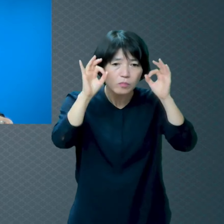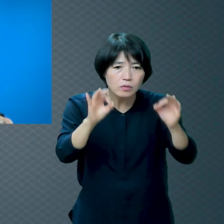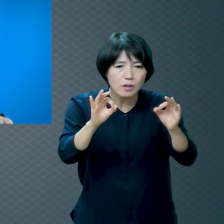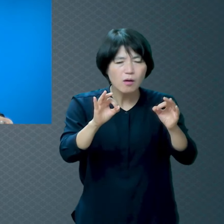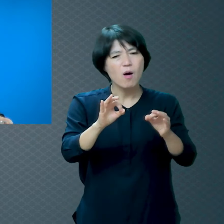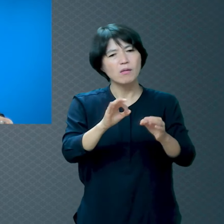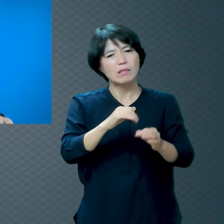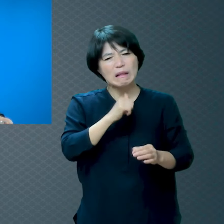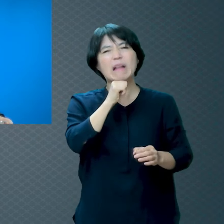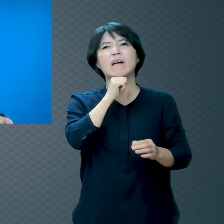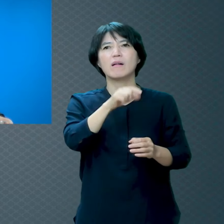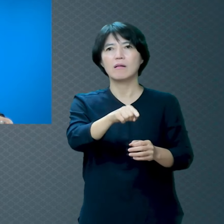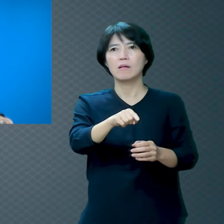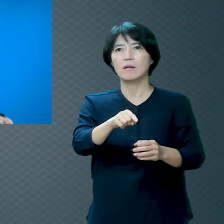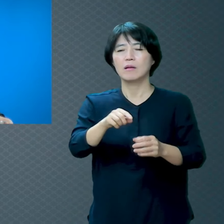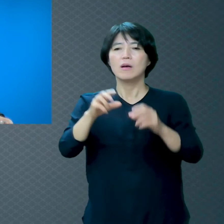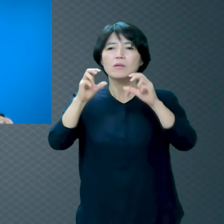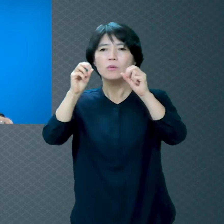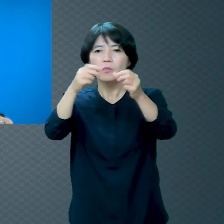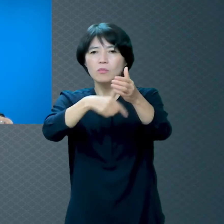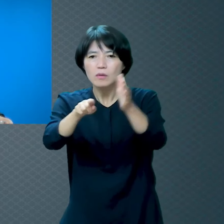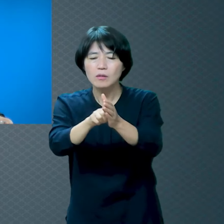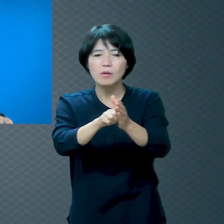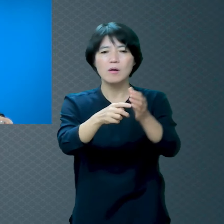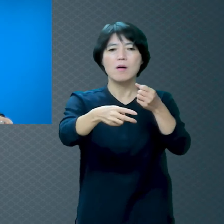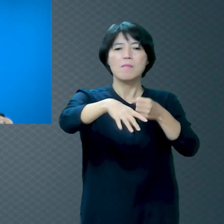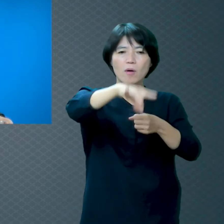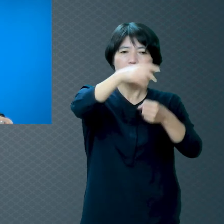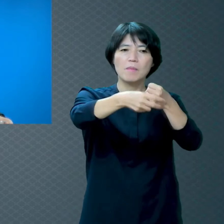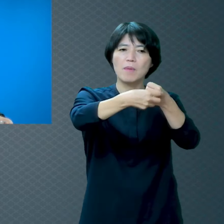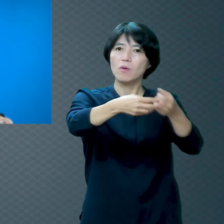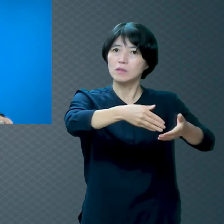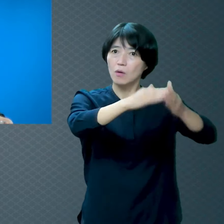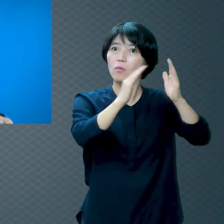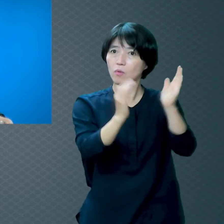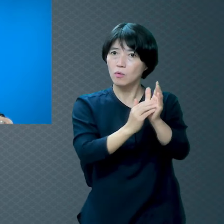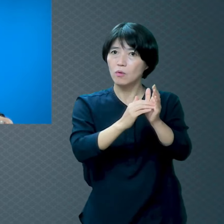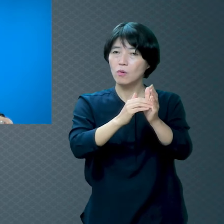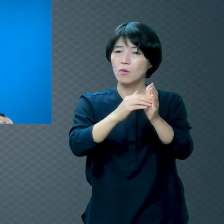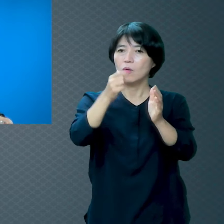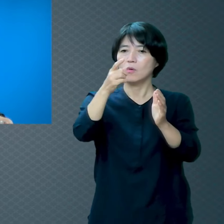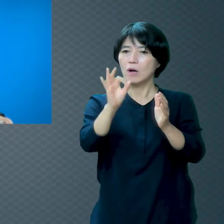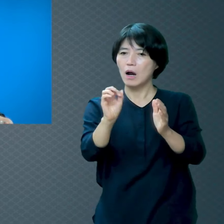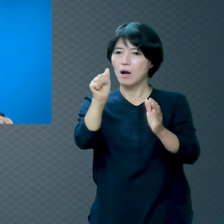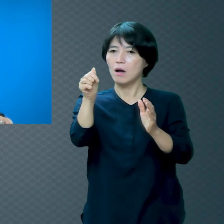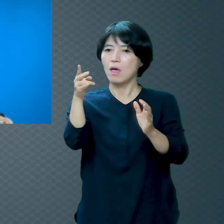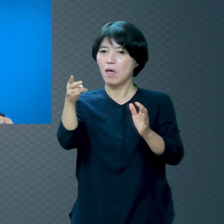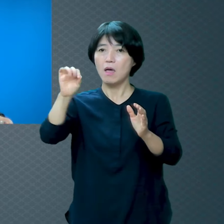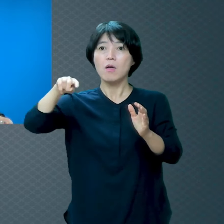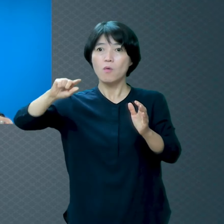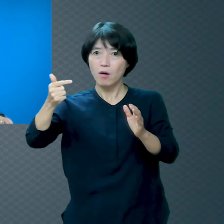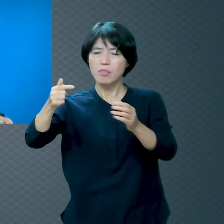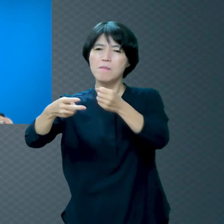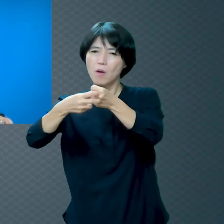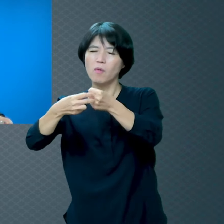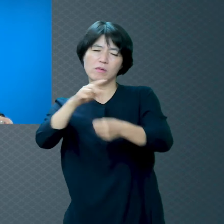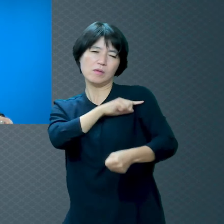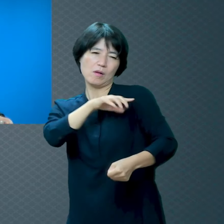처음으로 외국 선교사가 세운 거예요 그리고 안 되겠다 교육시켜야 되겠다 학교 세웠잖아요